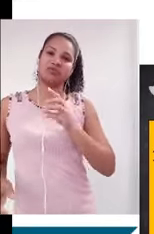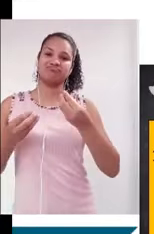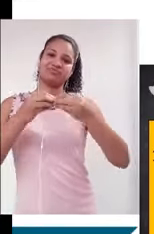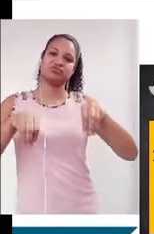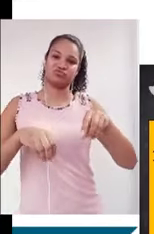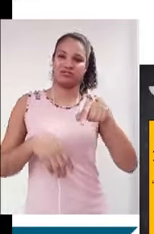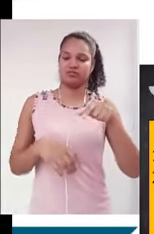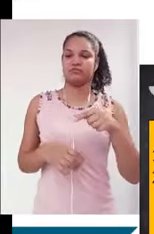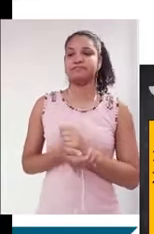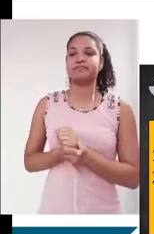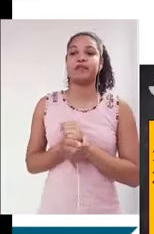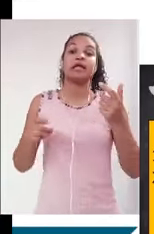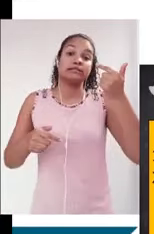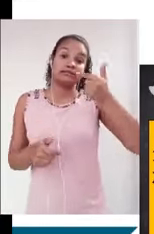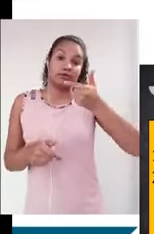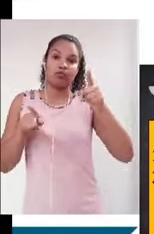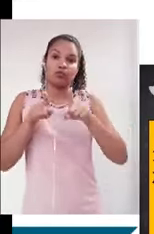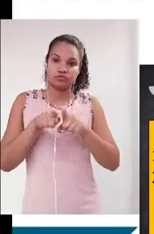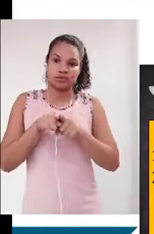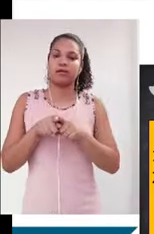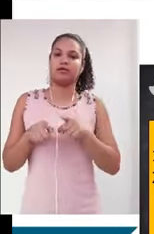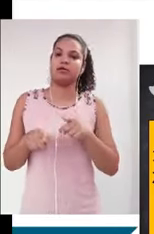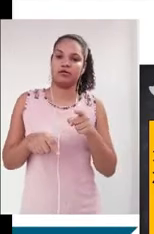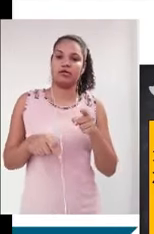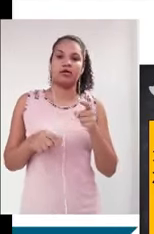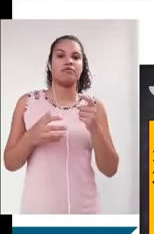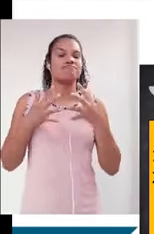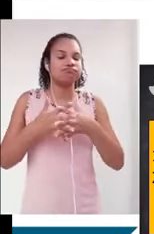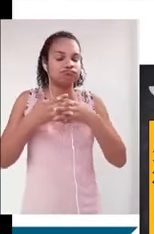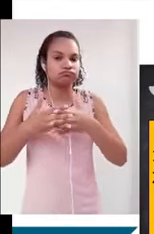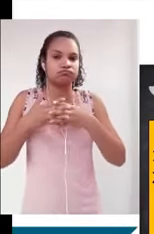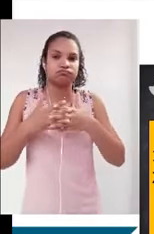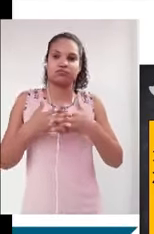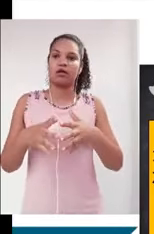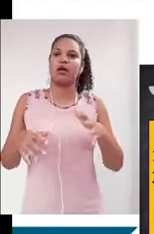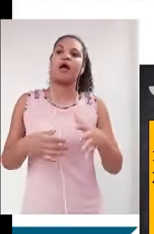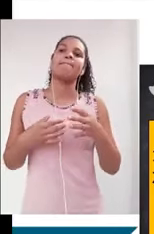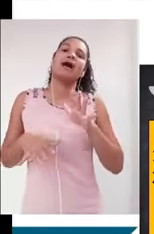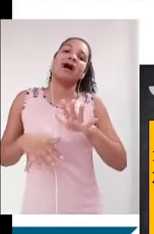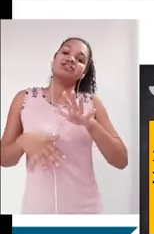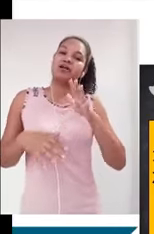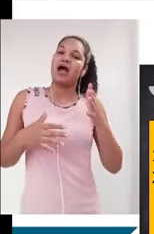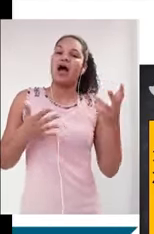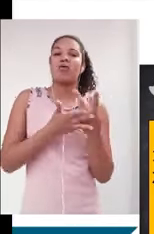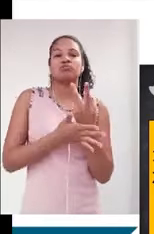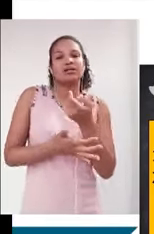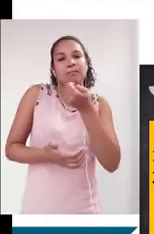prejudicado. Um segundo ponto também, que é muito complicado, mas acontece com um pouquinho menos de incidência em